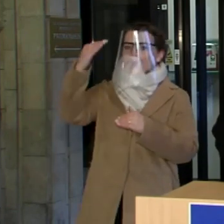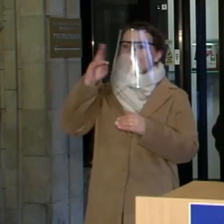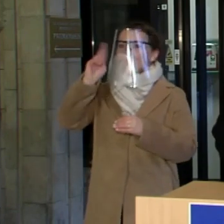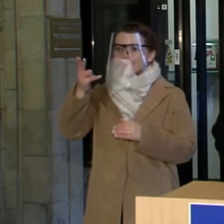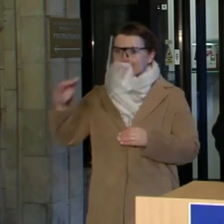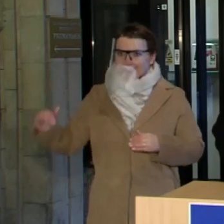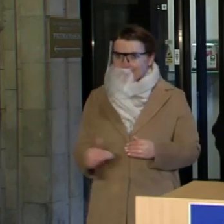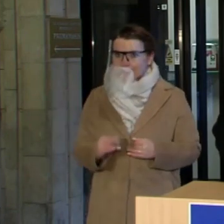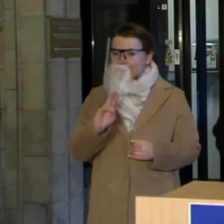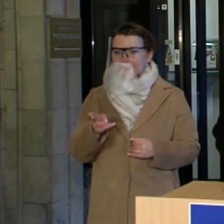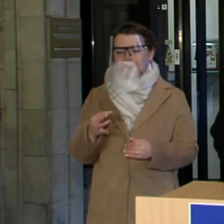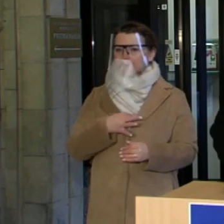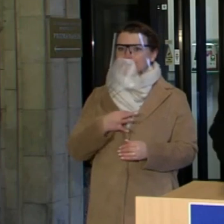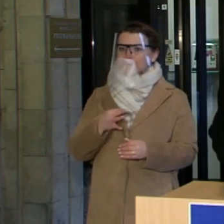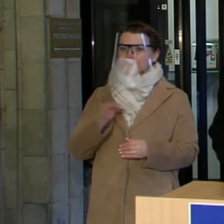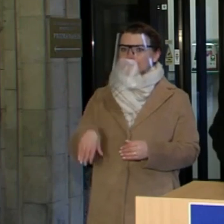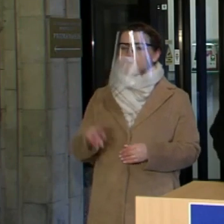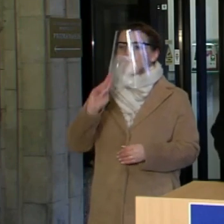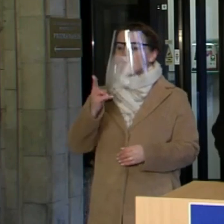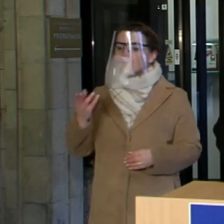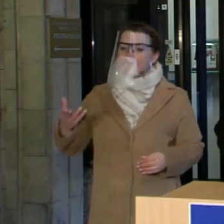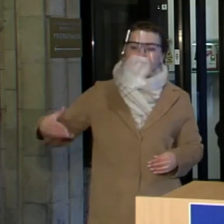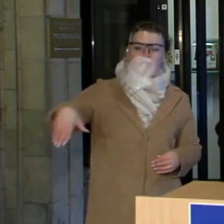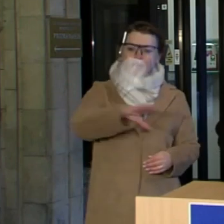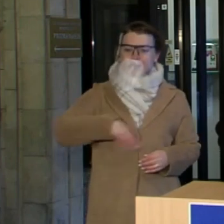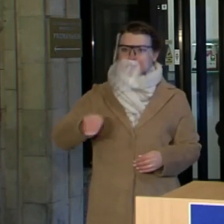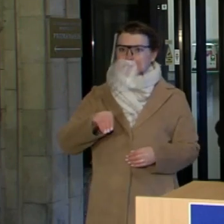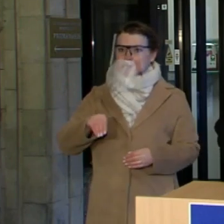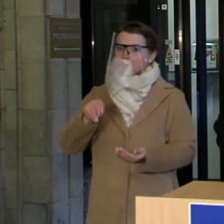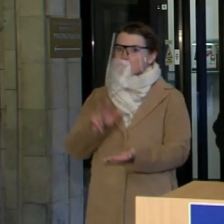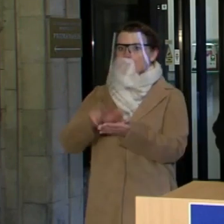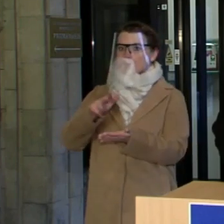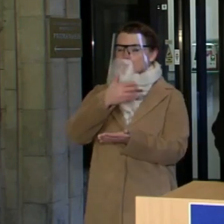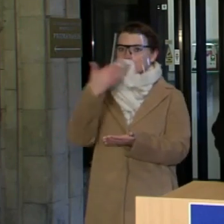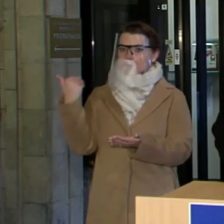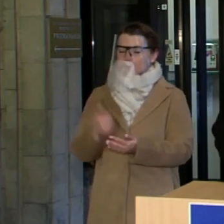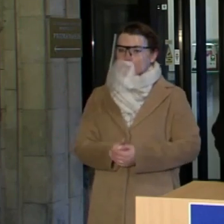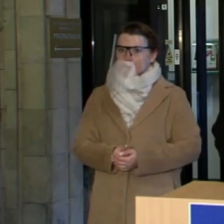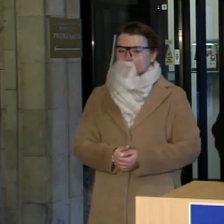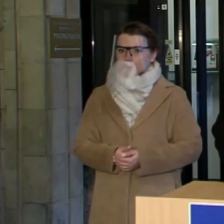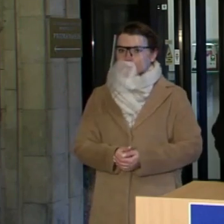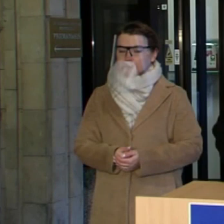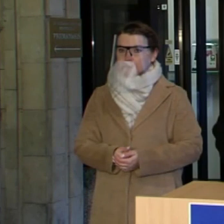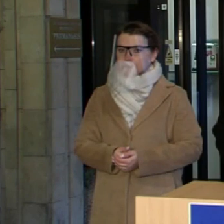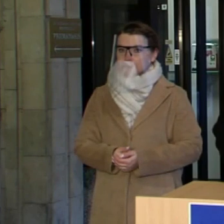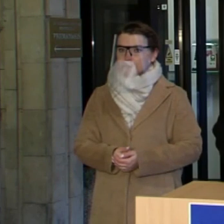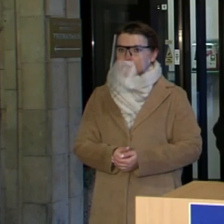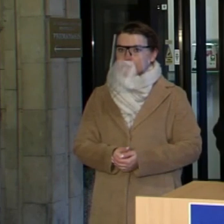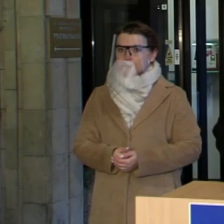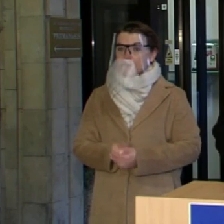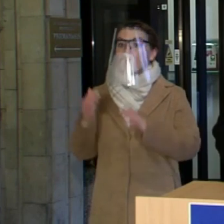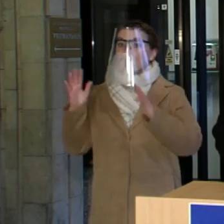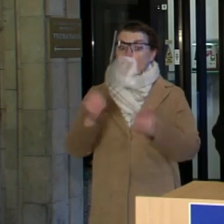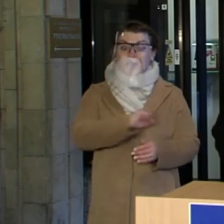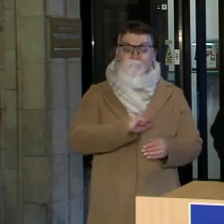apatiniai. Vienai kalti visi, nes sprendimas nepriimtas. Tai žinote, jeigu